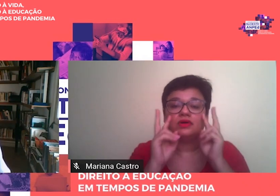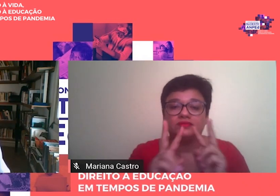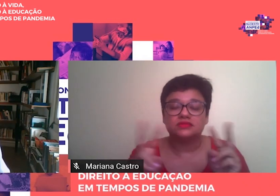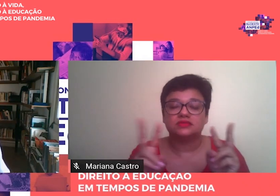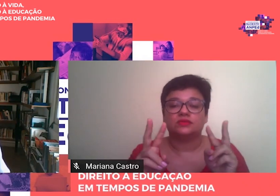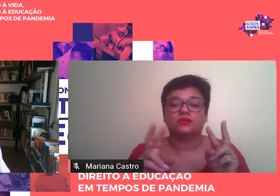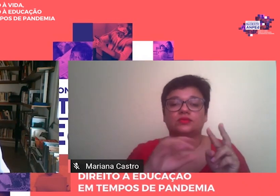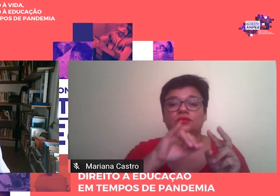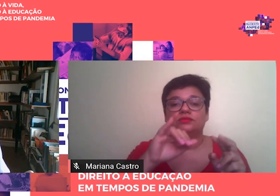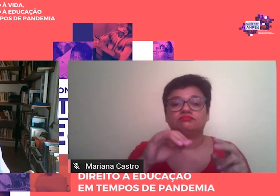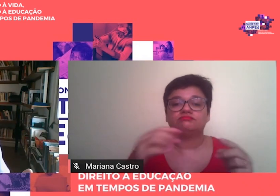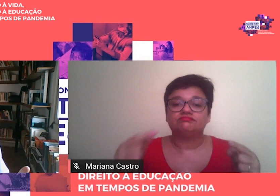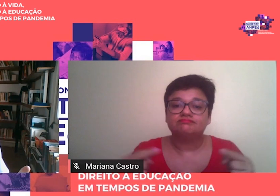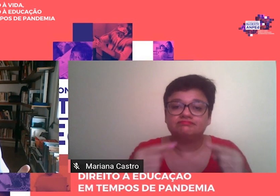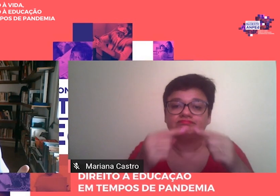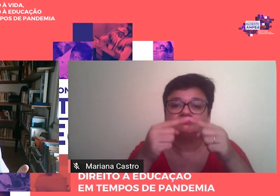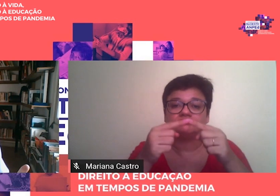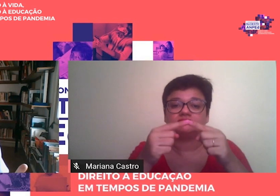apropriada, né,